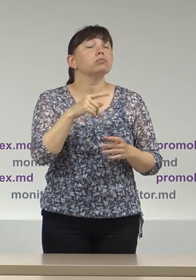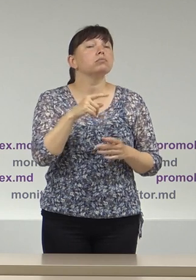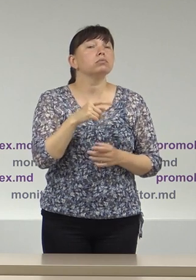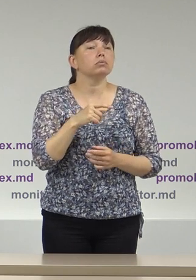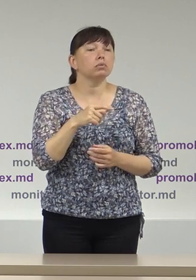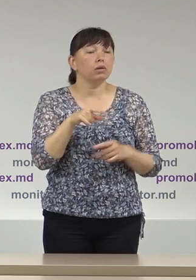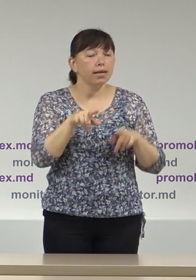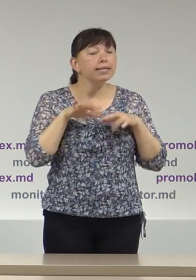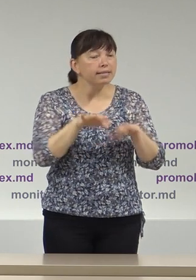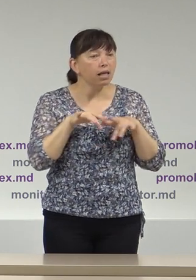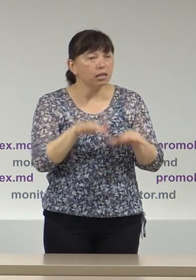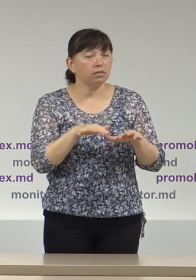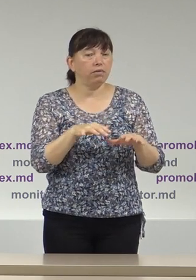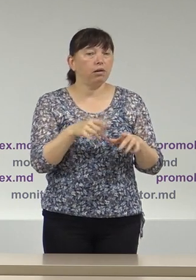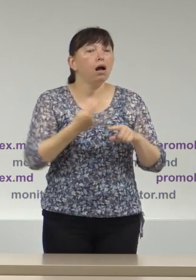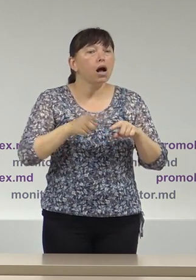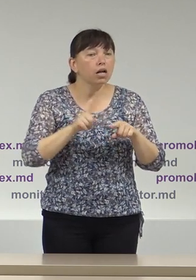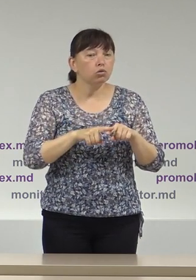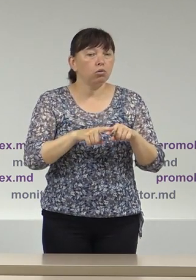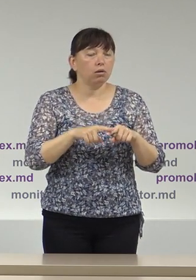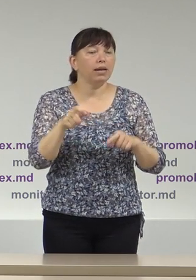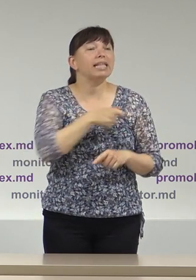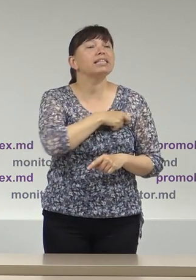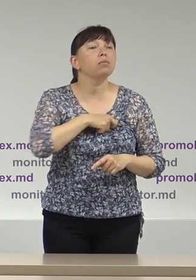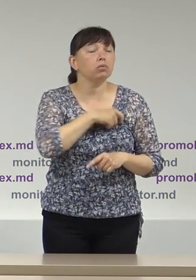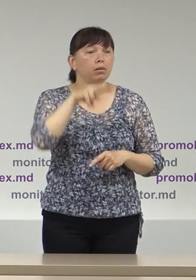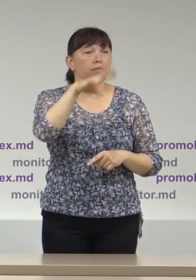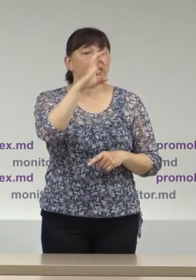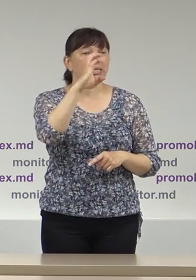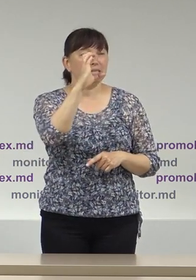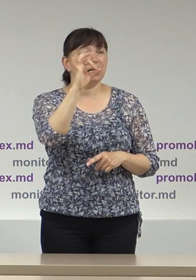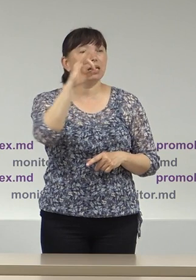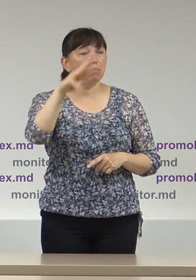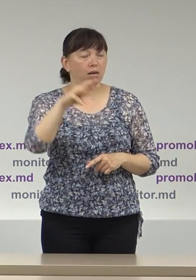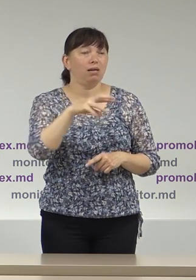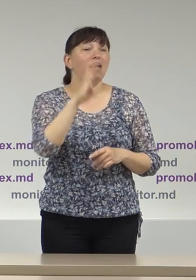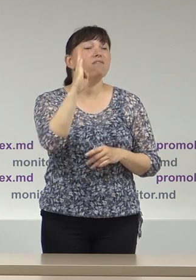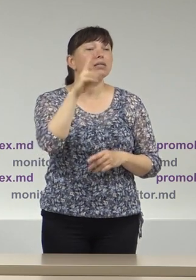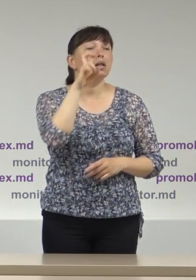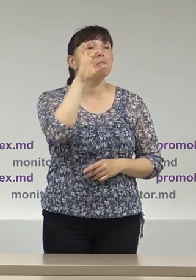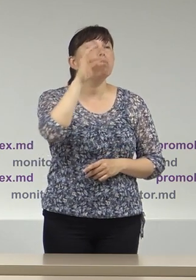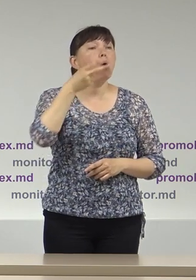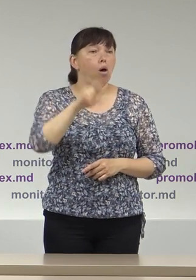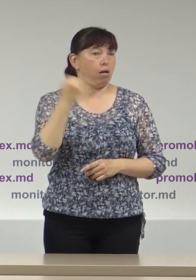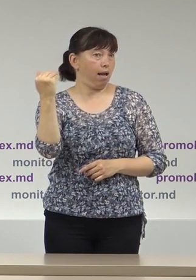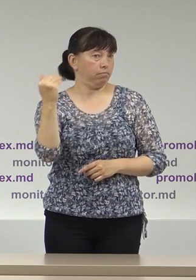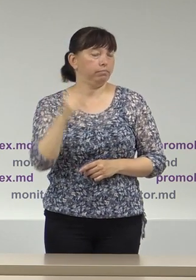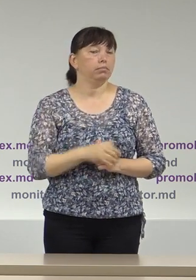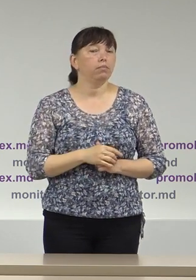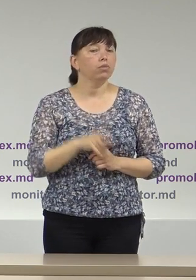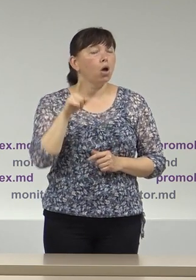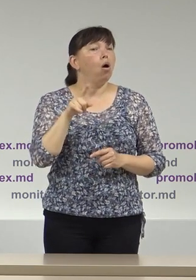acțiuni întreprinse de către deputatul PISR-e mie Vasile Bolea Deci